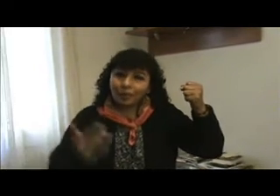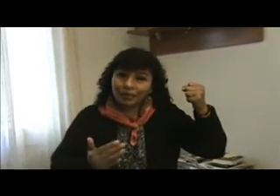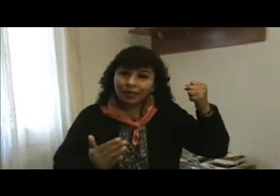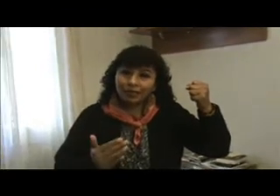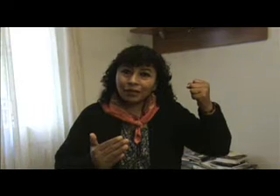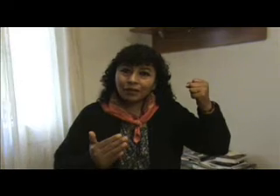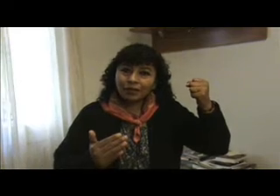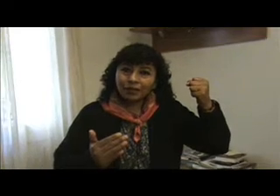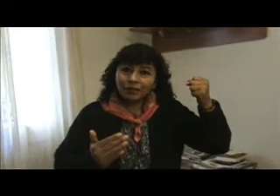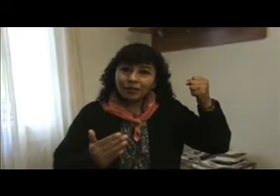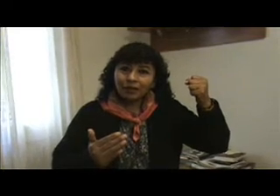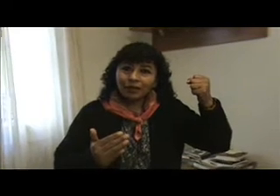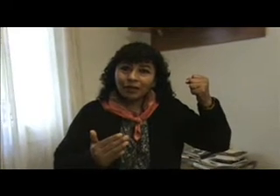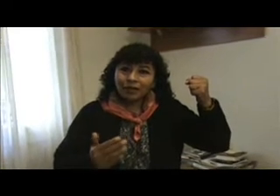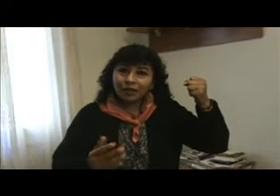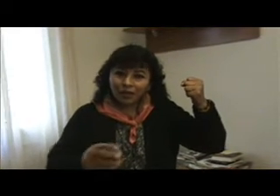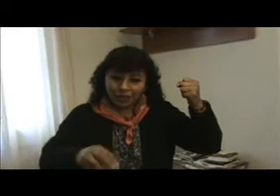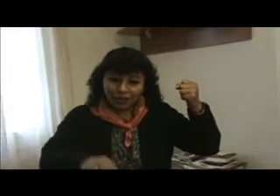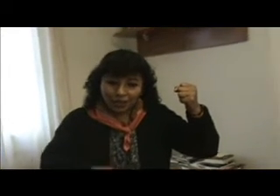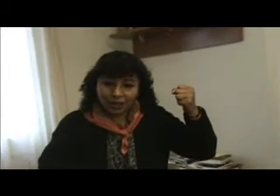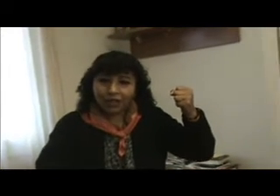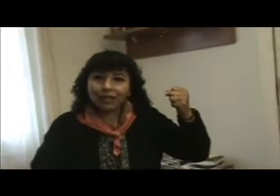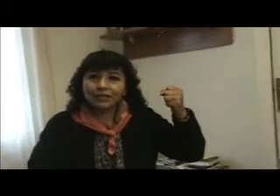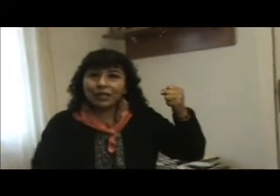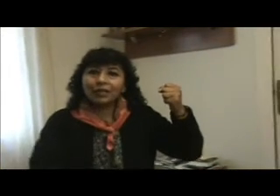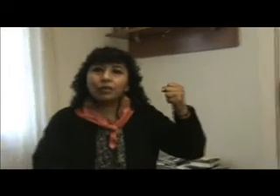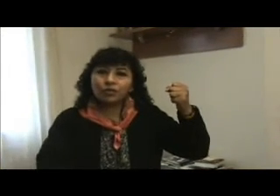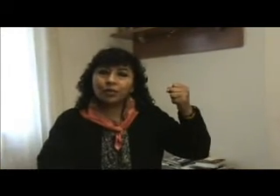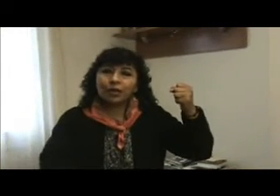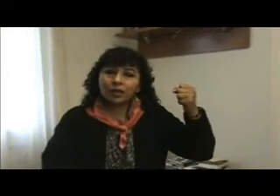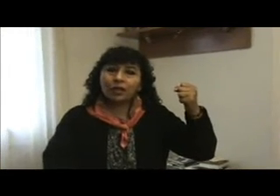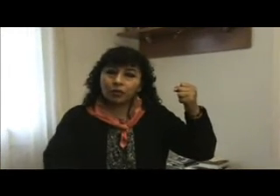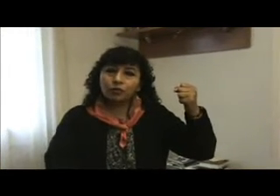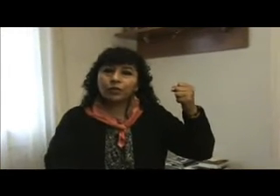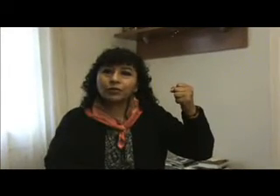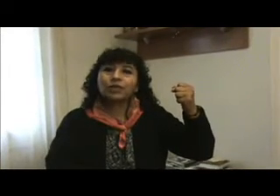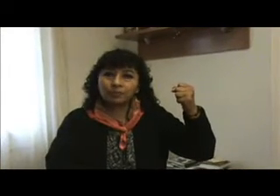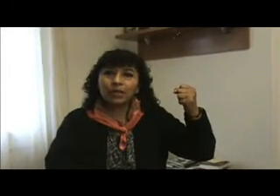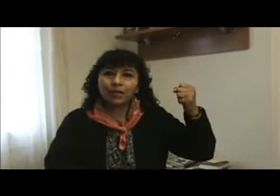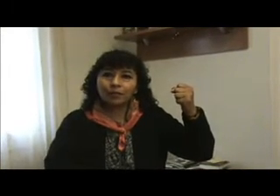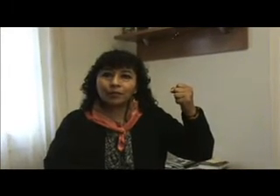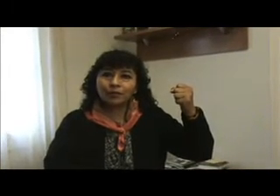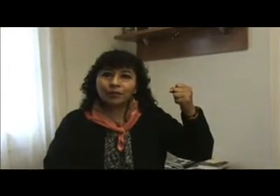avisan que sí nos iban a dar a los presos, que esperáramos.